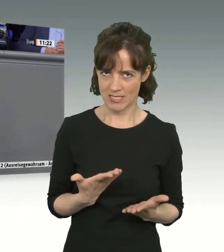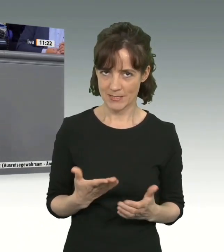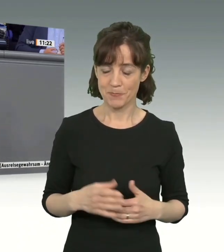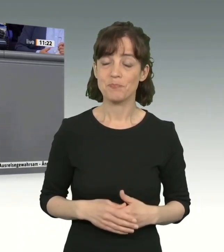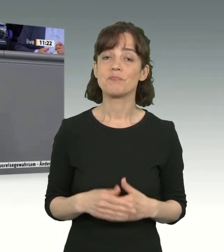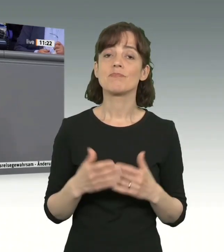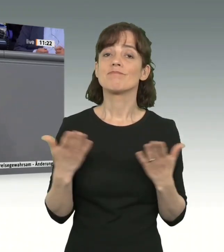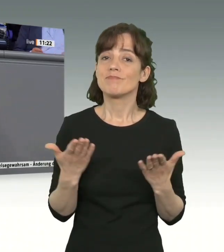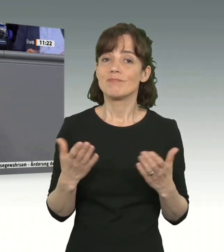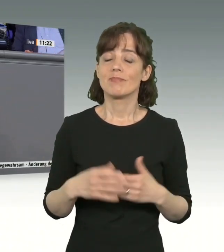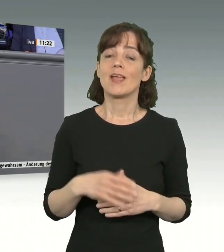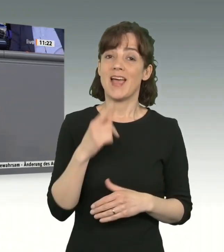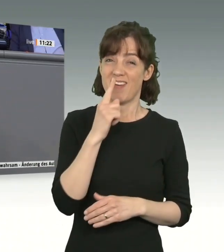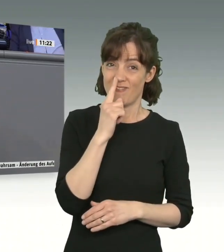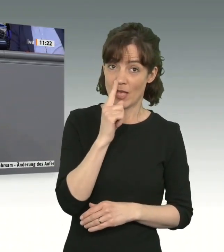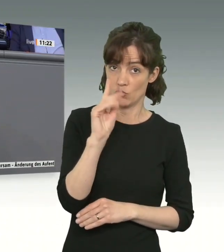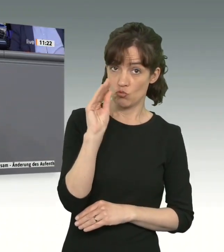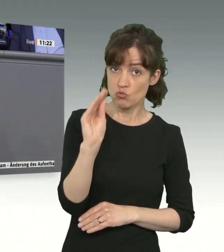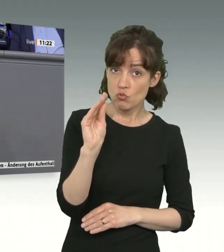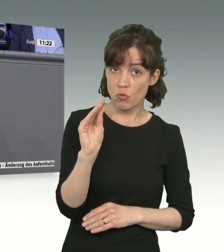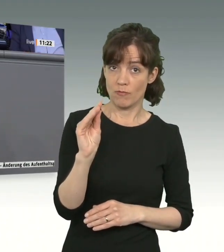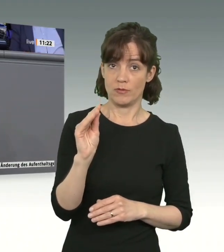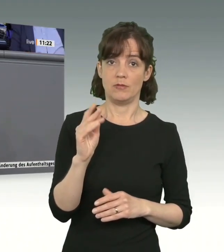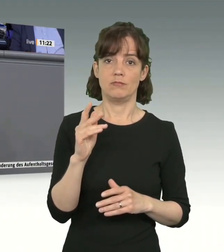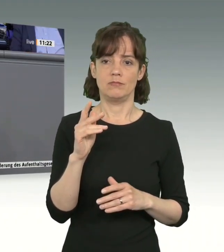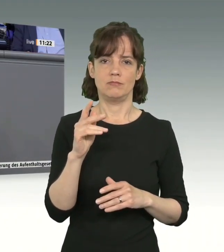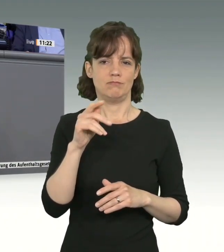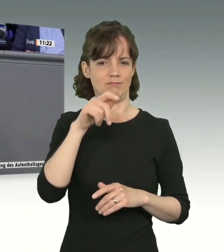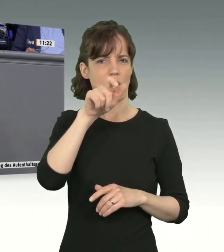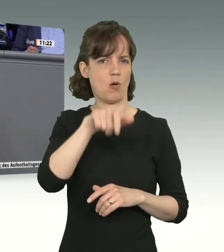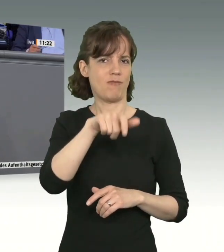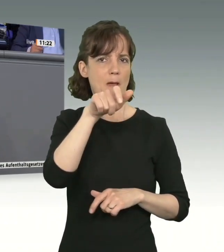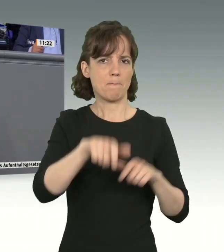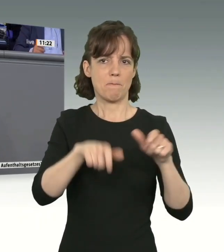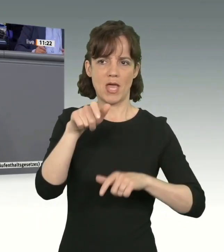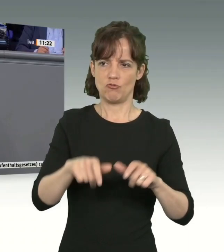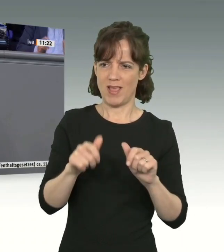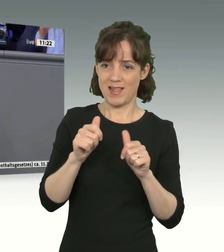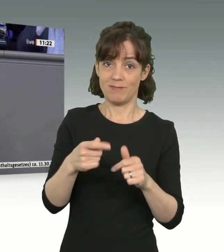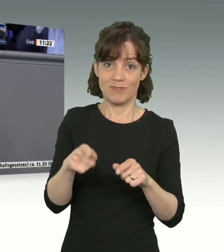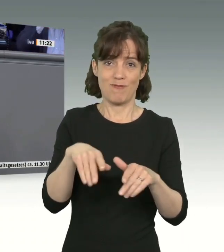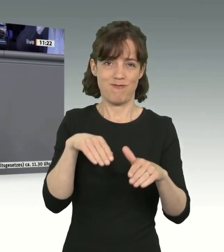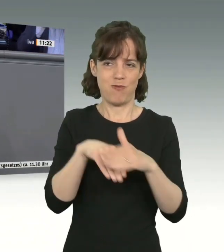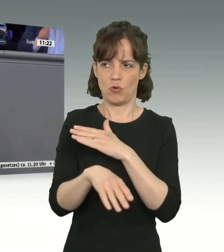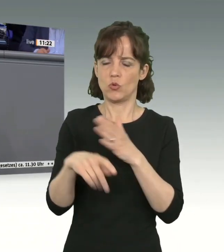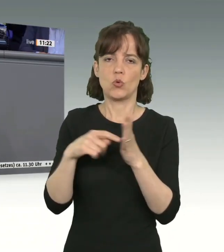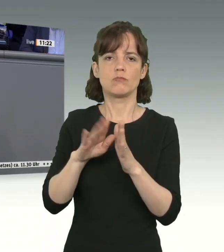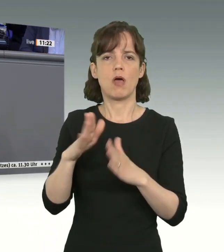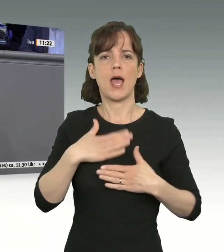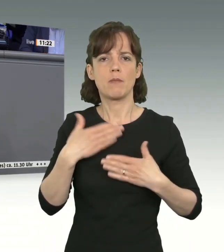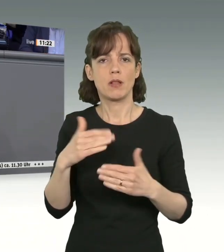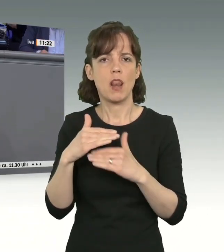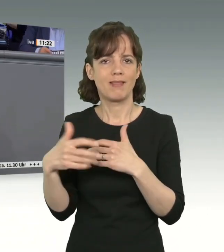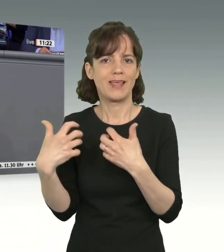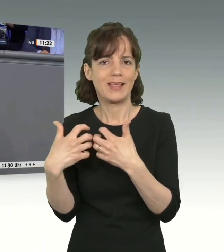dass wenn wir auch in Zukunft denen, die vor Krieg und Verfolgung fliehen, wenn wir gegenüber denen